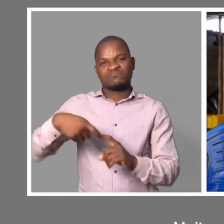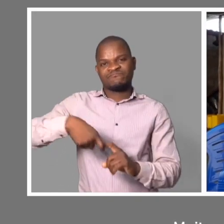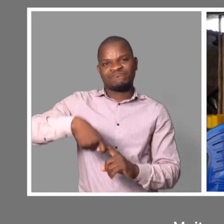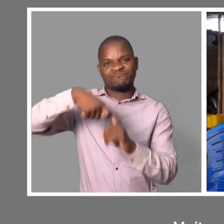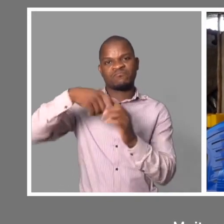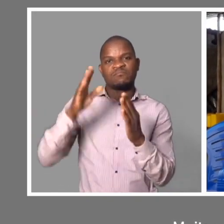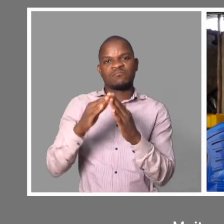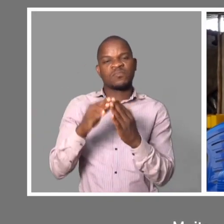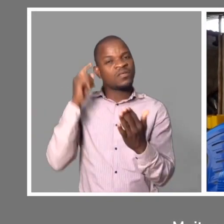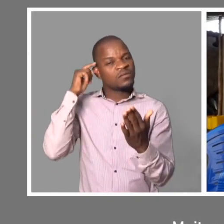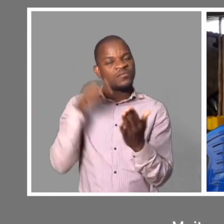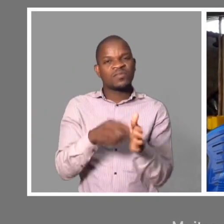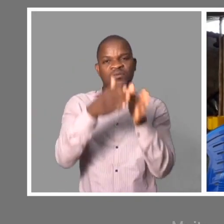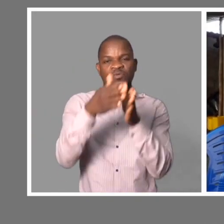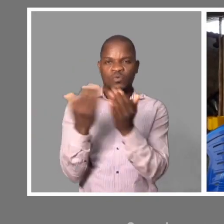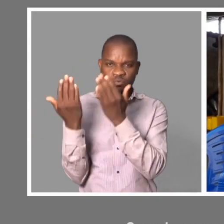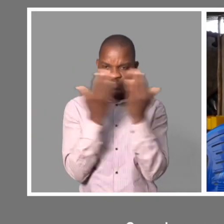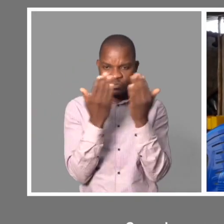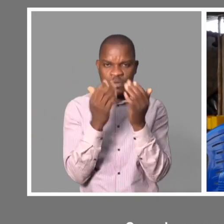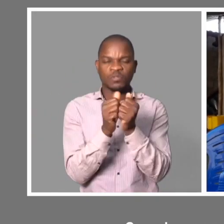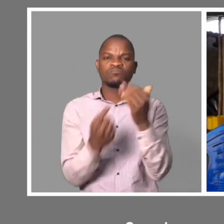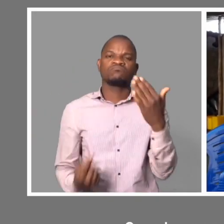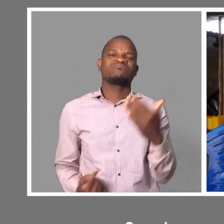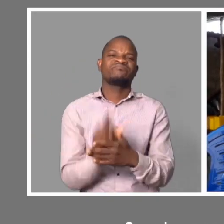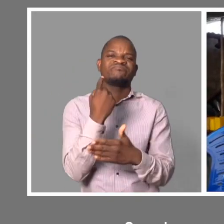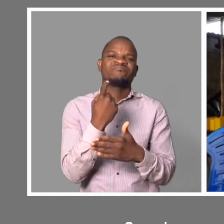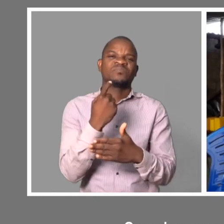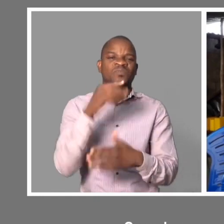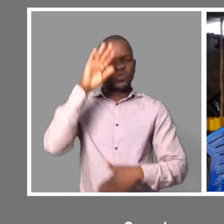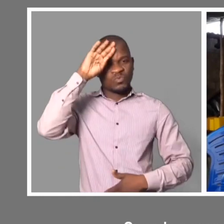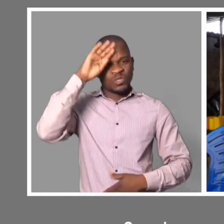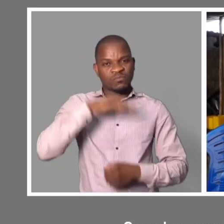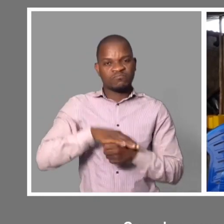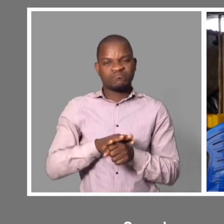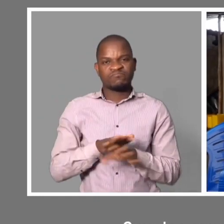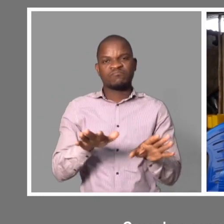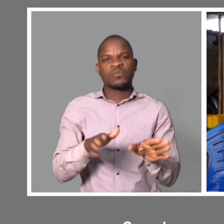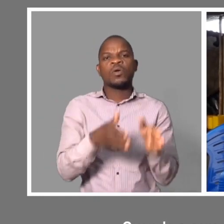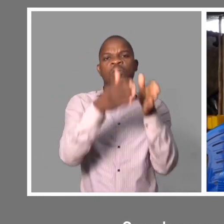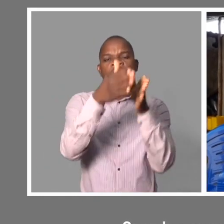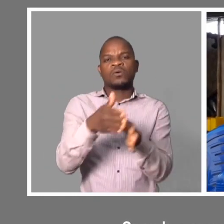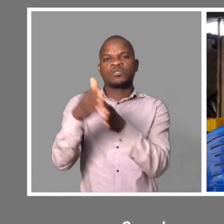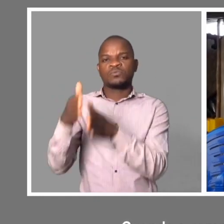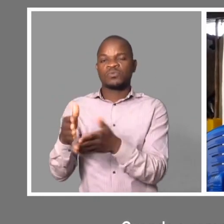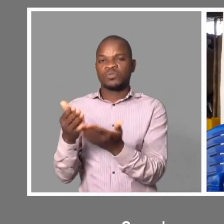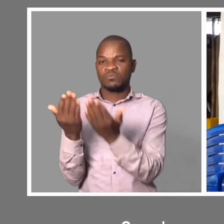estudantes. Então, quando o coronavírus começou, muitos estudantes foram embora.